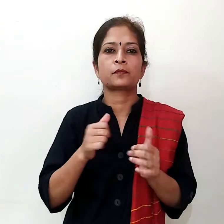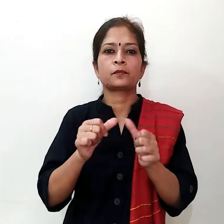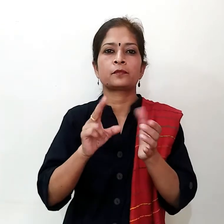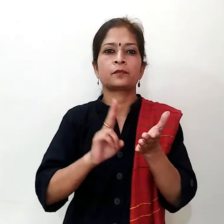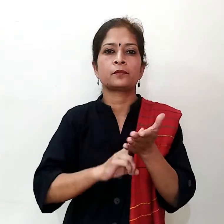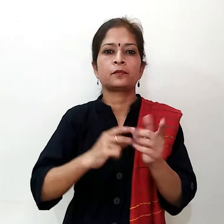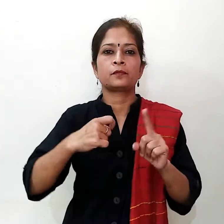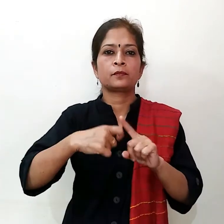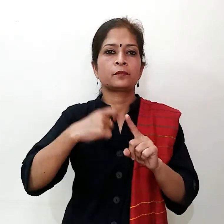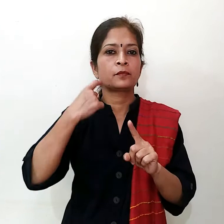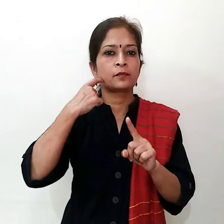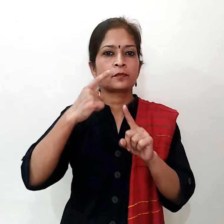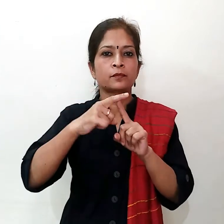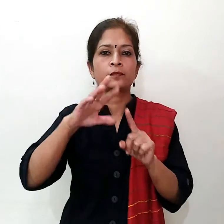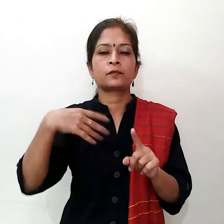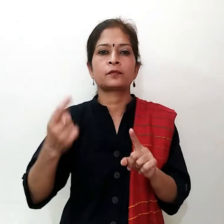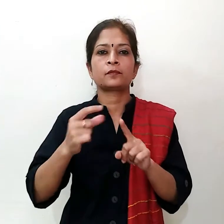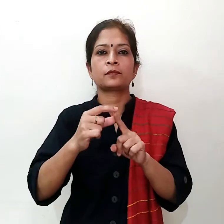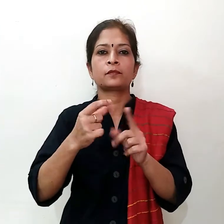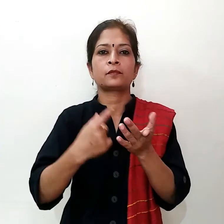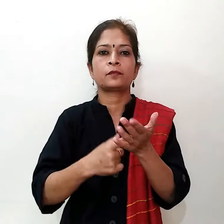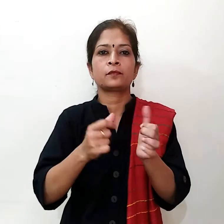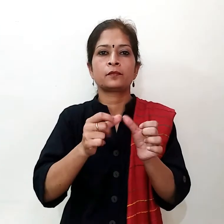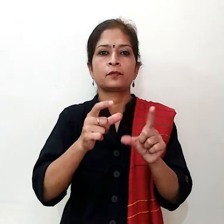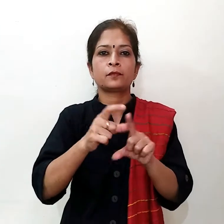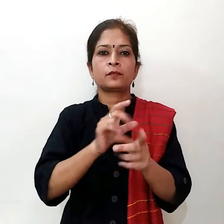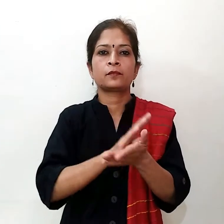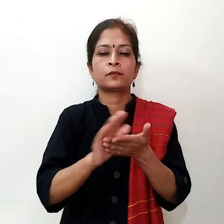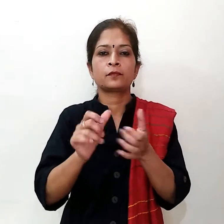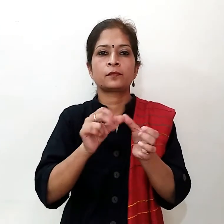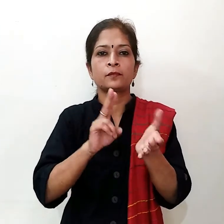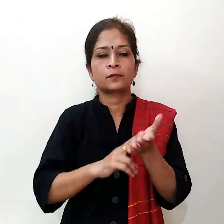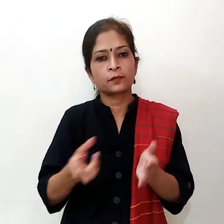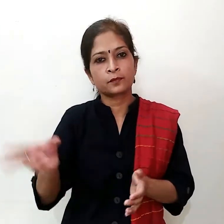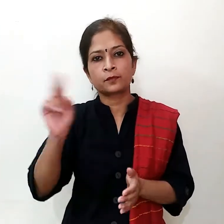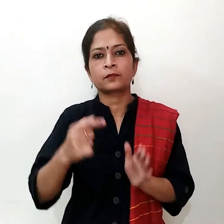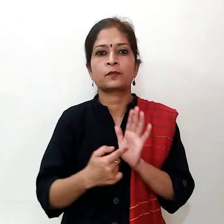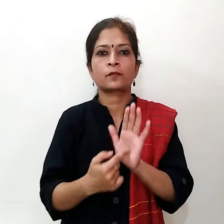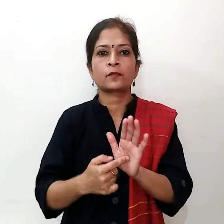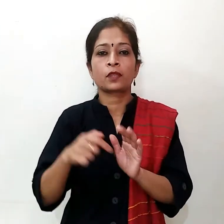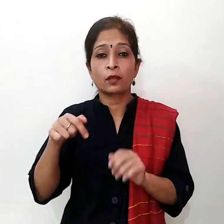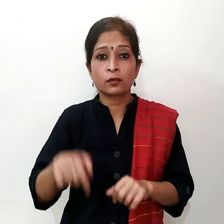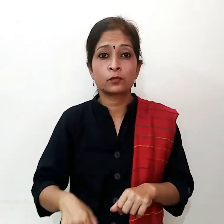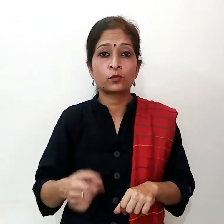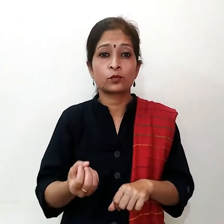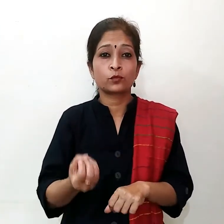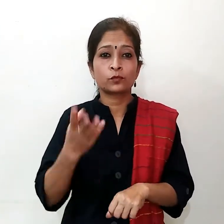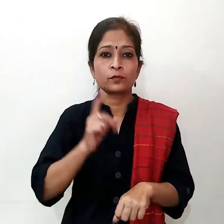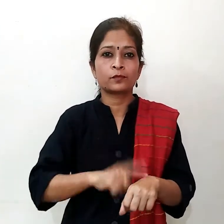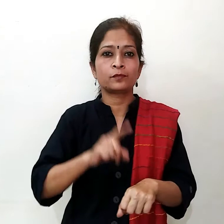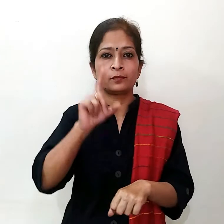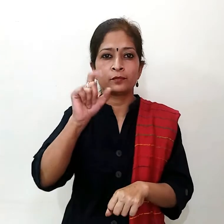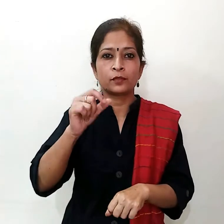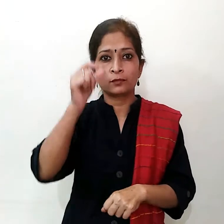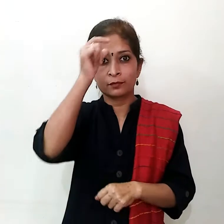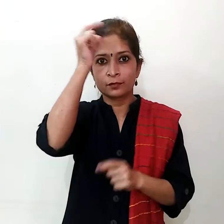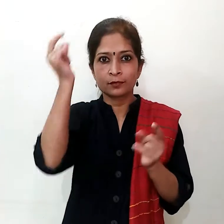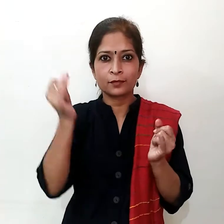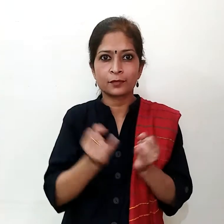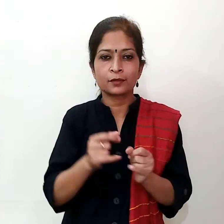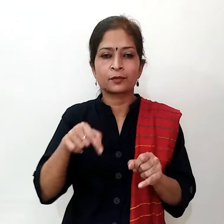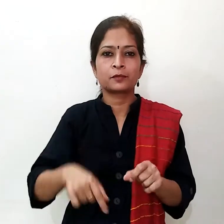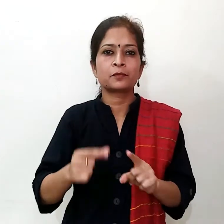नमस्कार, मैं कित प्रधार एक बार फिर आपके बीच बस्तित जैसा कि आप सब को पता है आज 14-10 बजे हमारे